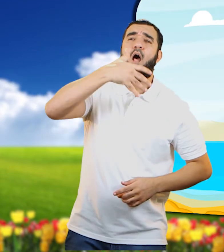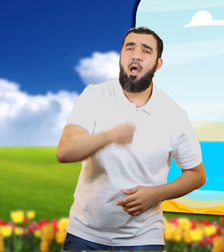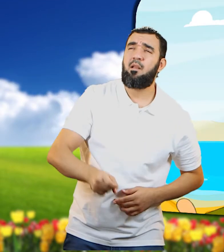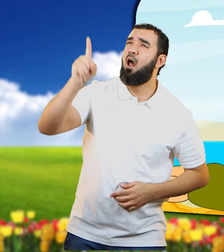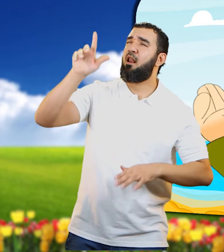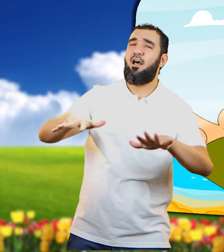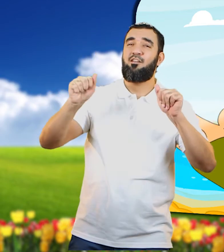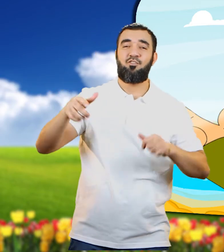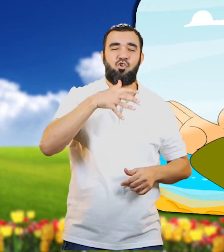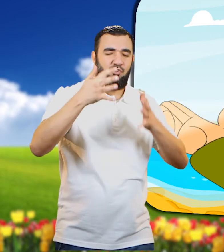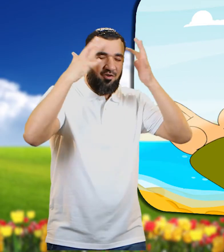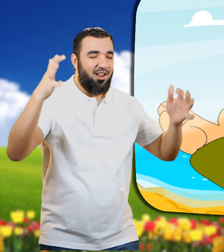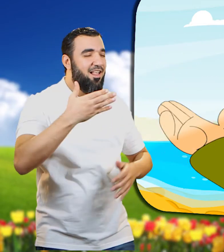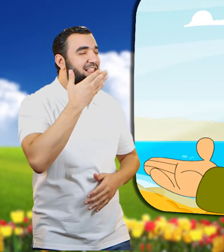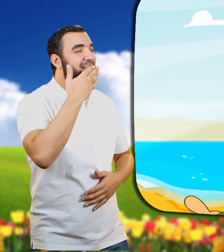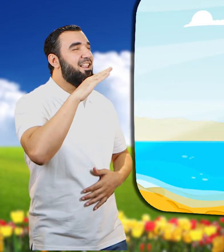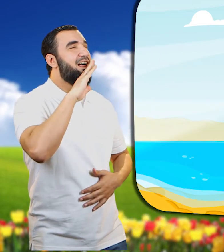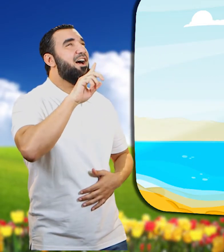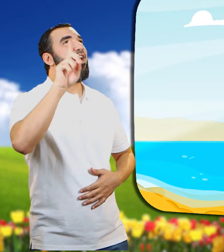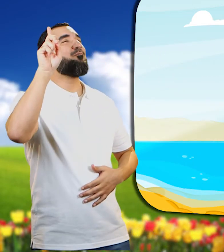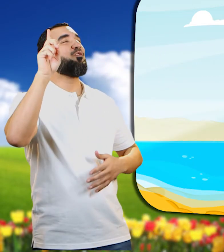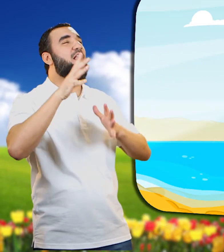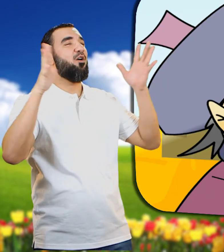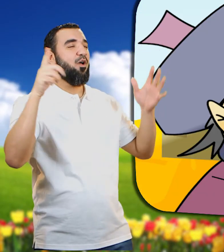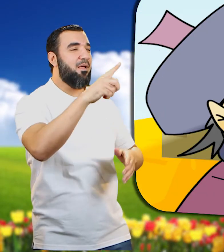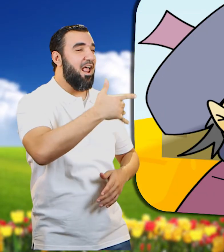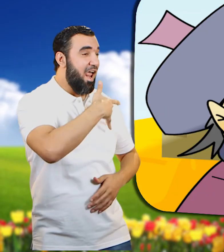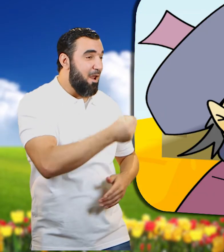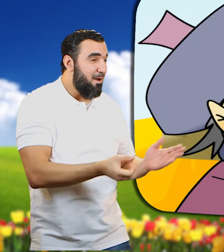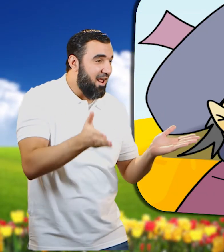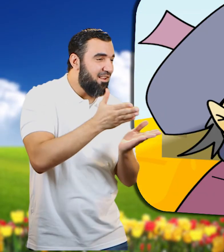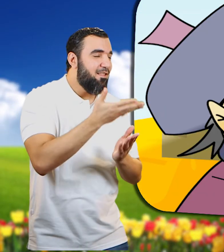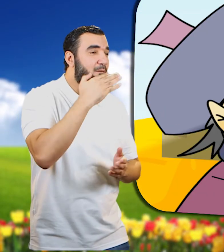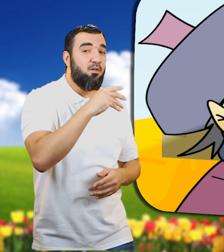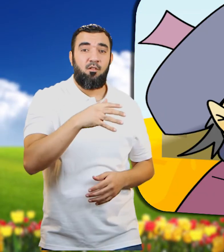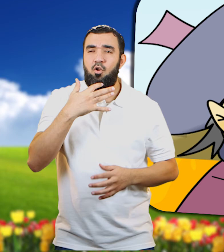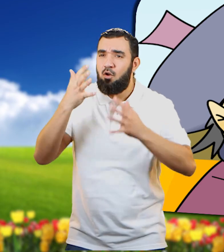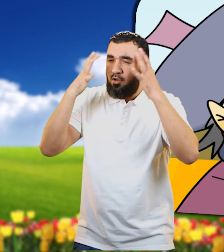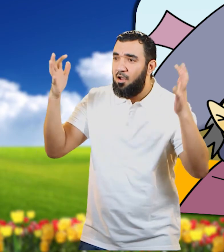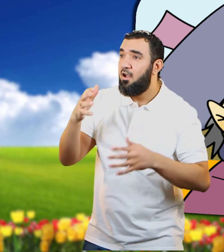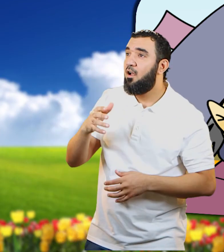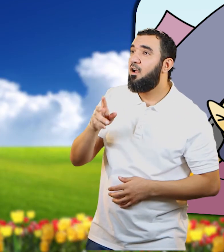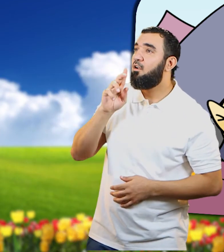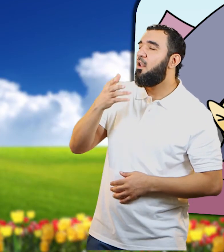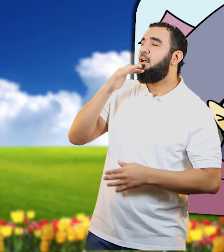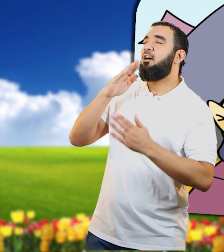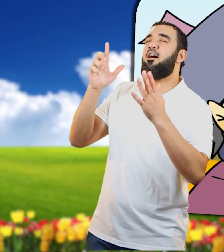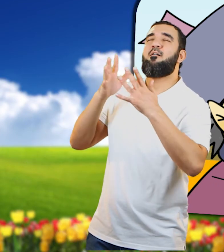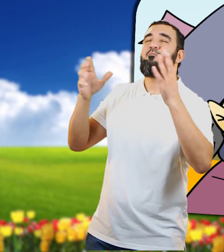الحمد لله على ايمانك بالله الحمد لله الحمد لله الذي هداني